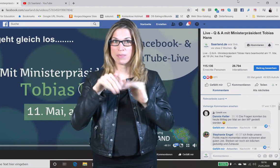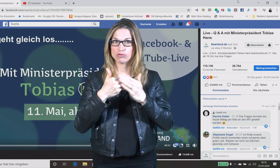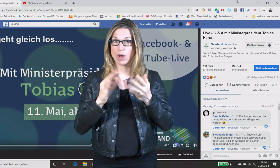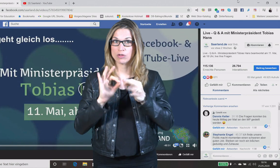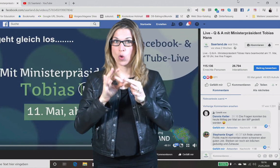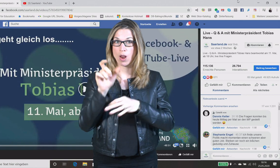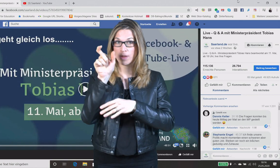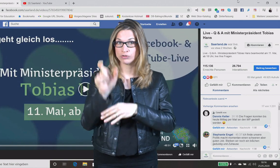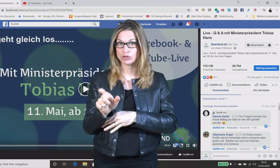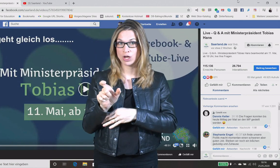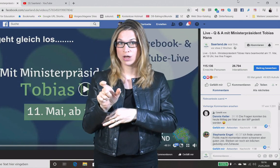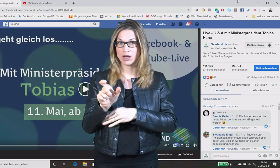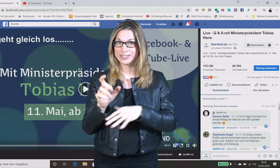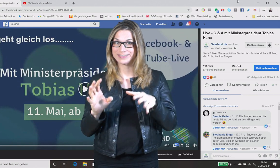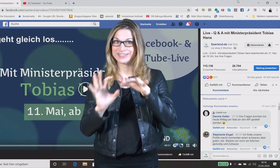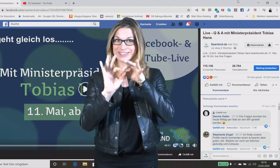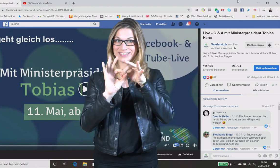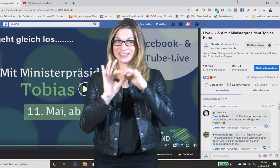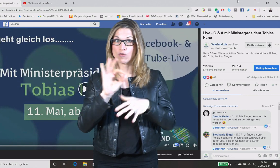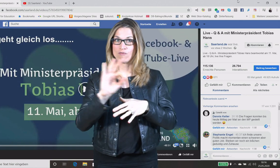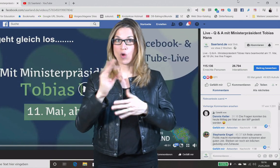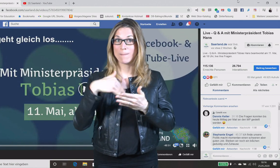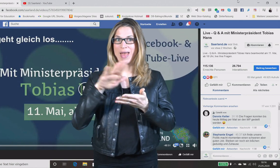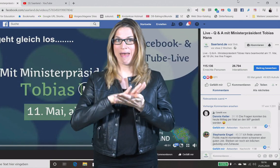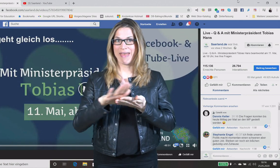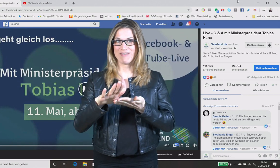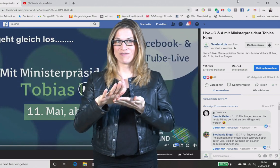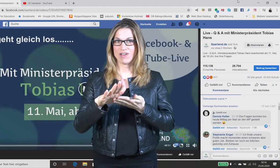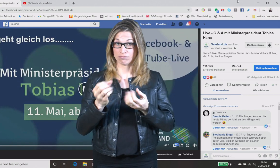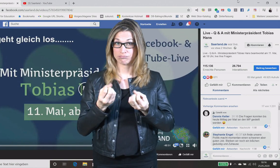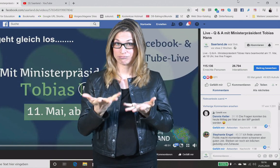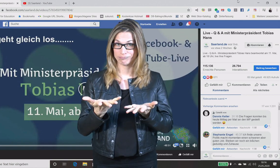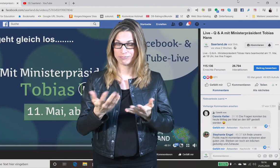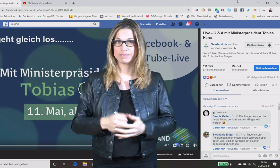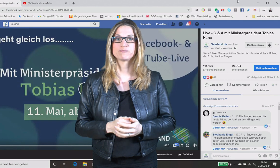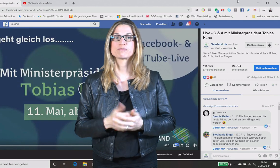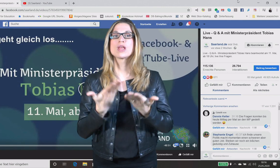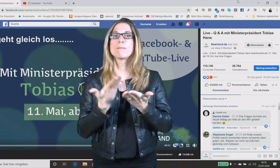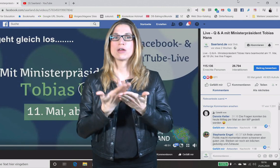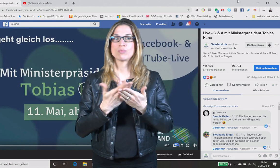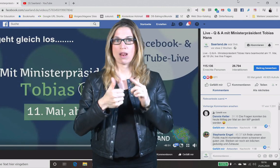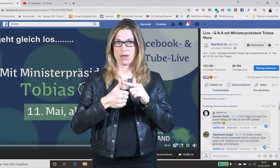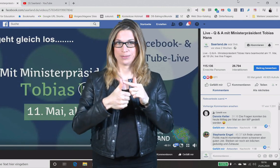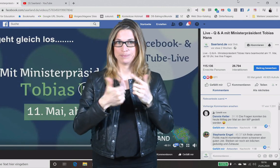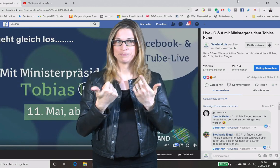für Sie einfacher machen. Bleiben wir im Bereich Notebooks und Desktop